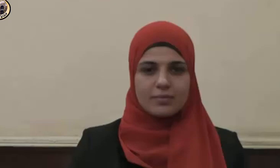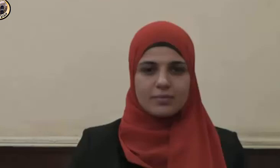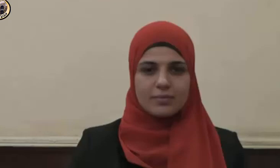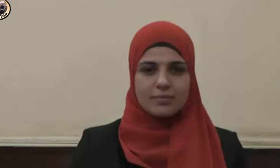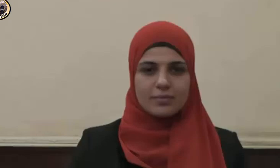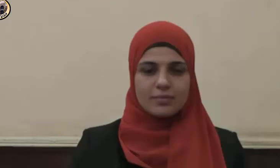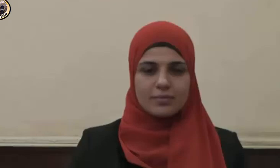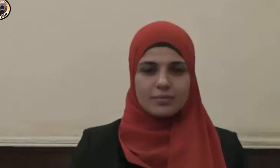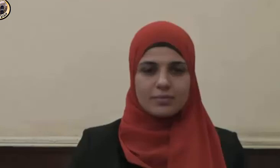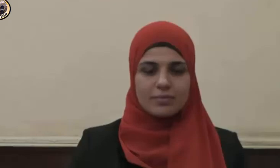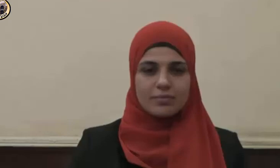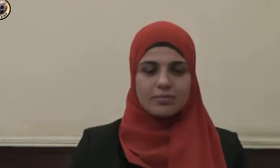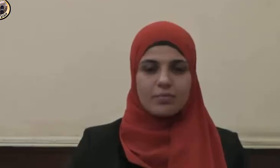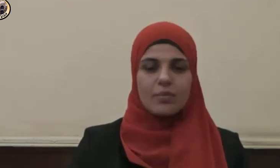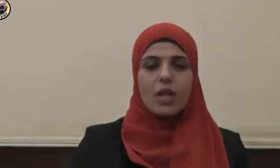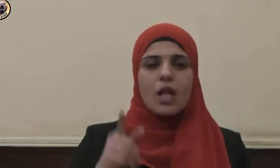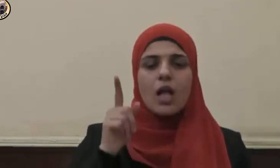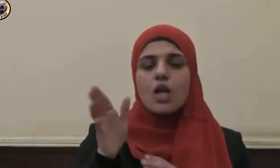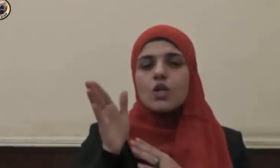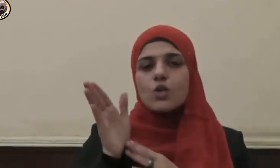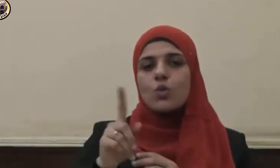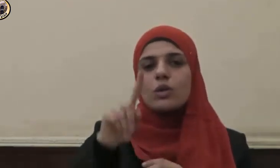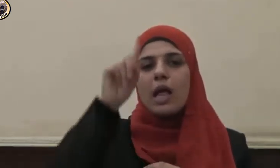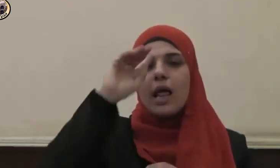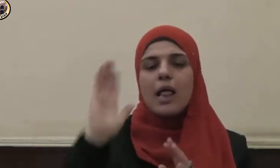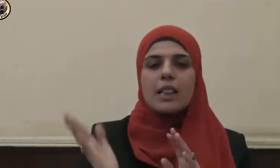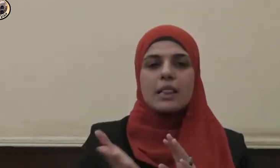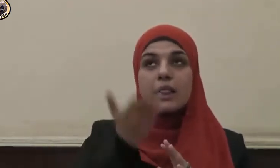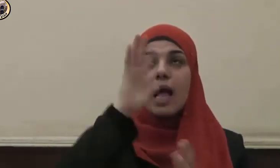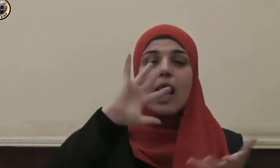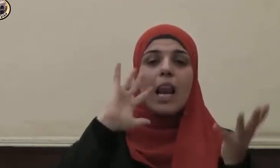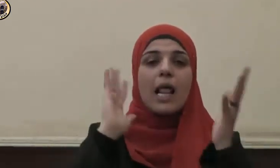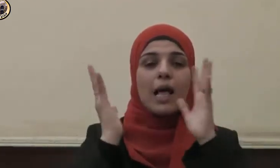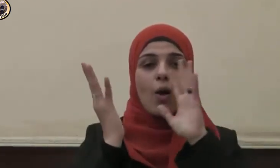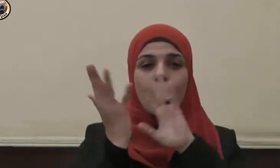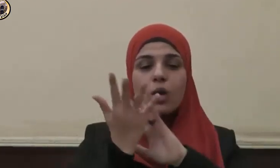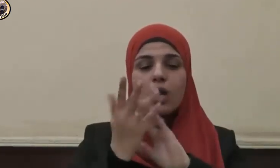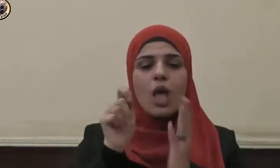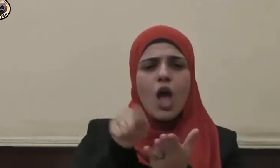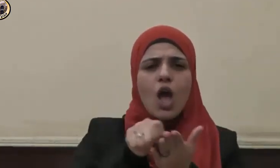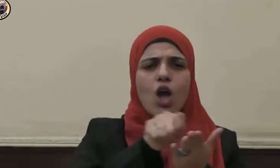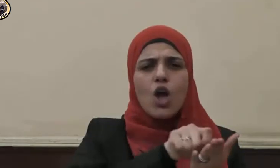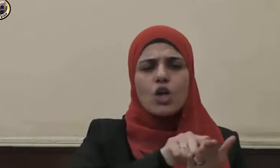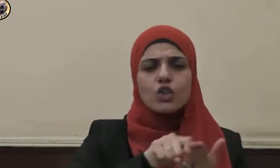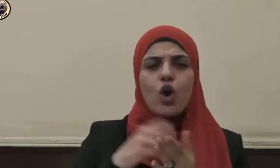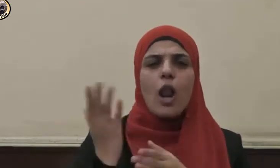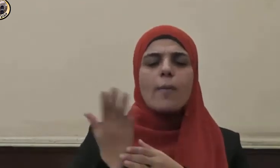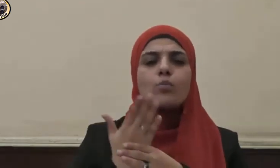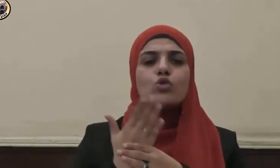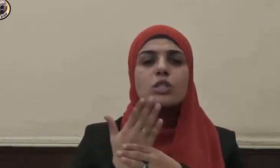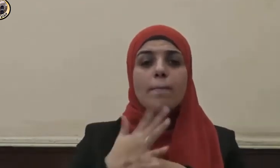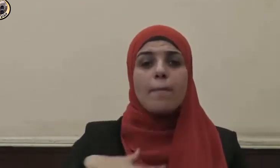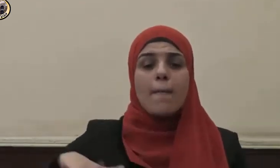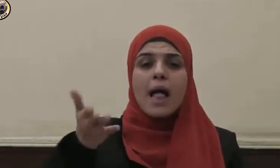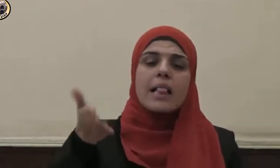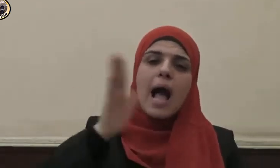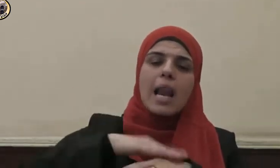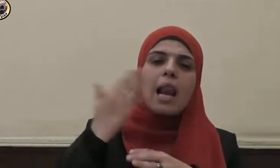من سنن الله تعالى الكونية إجراء المسببات على الأسباب